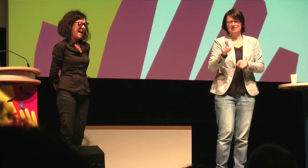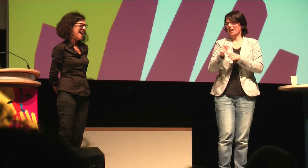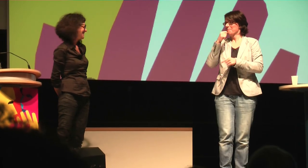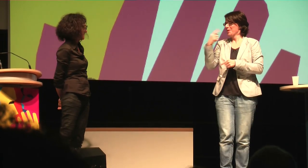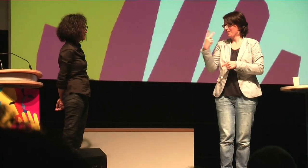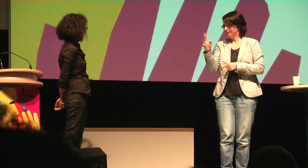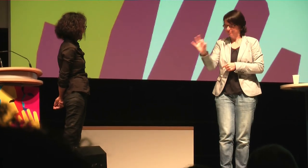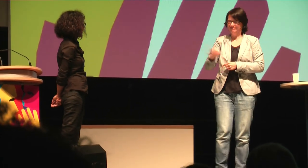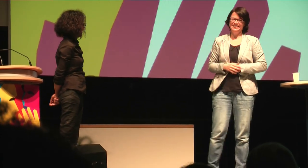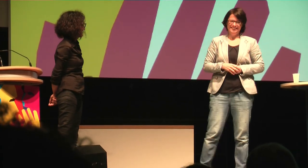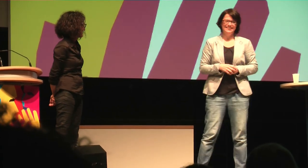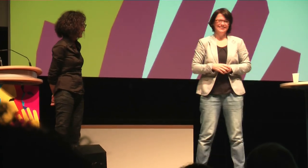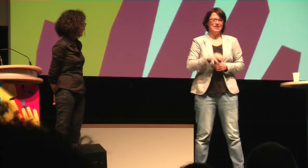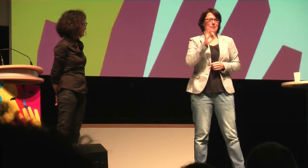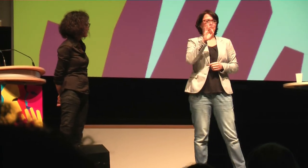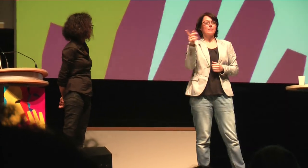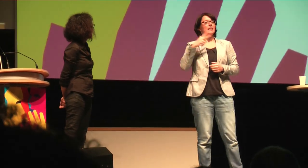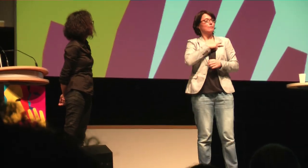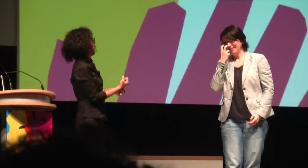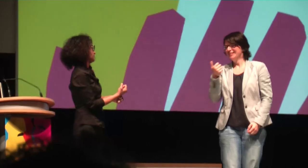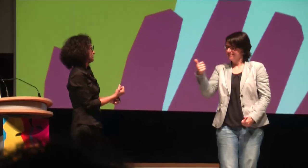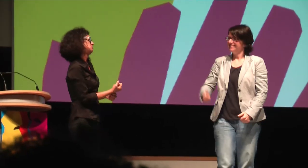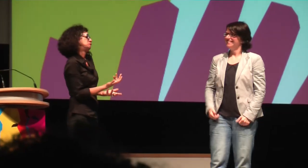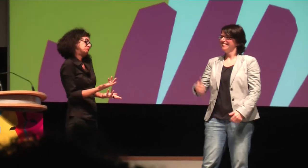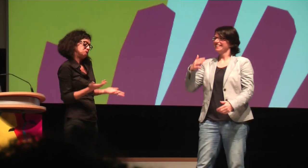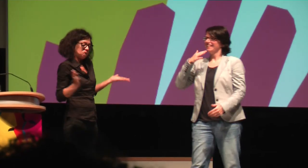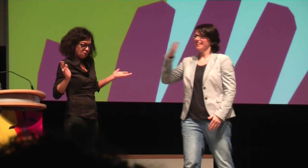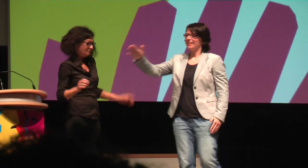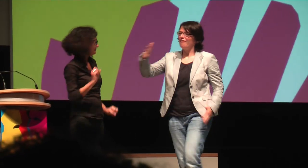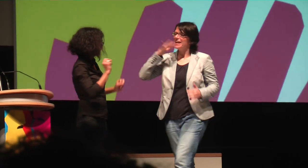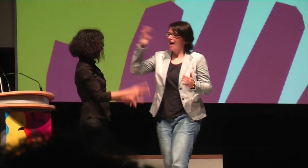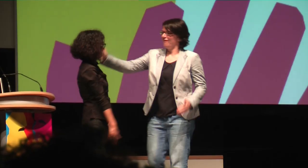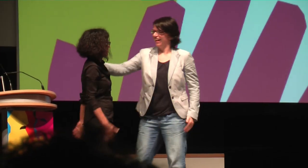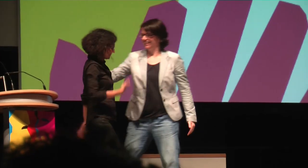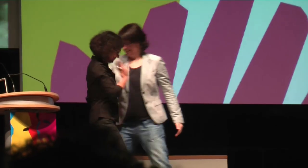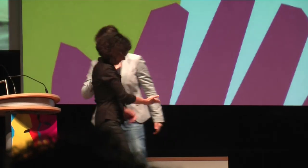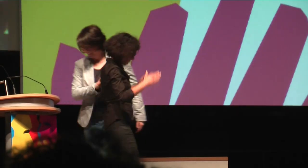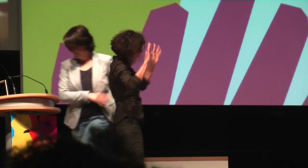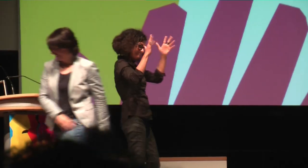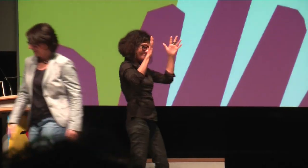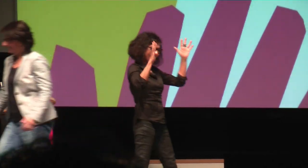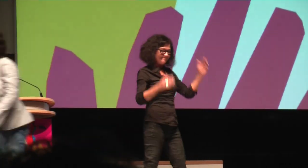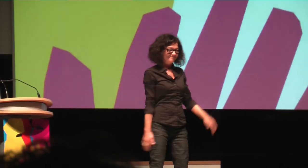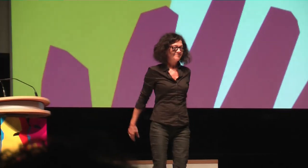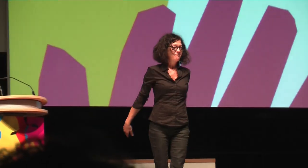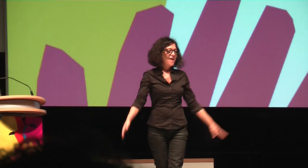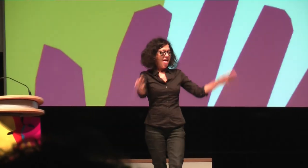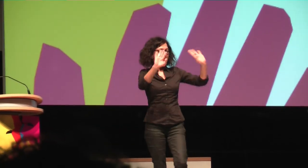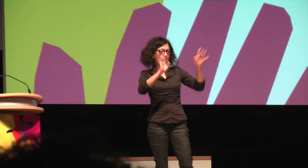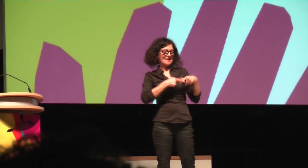Ich bin Katja Fischer. Wir haben den gleichen Beruf, Christine. Ich kann das nur versuchen. Ob ich das wirklich schaffen werde, werden wir sehen. Vielen Dank, Katja. Vielen